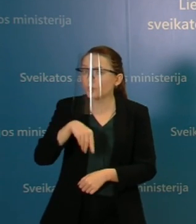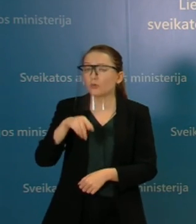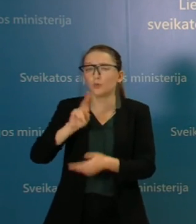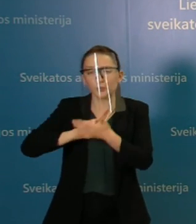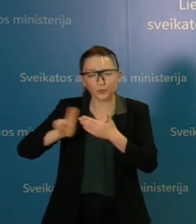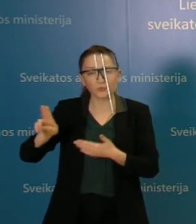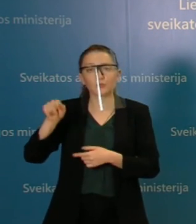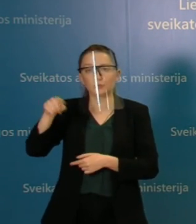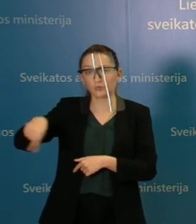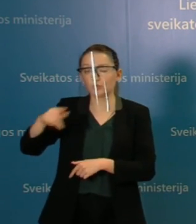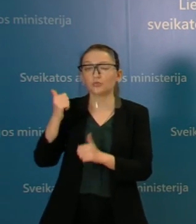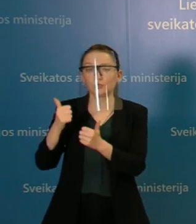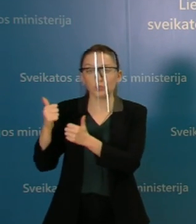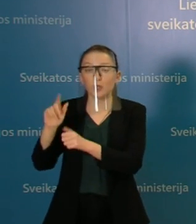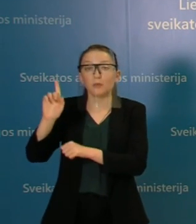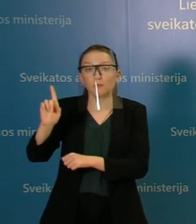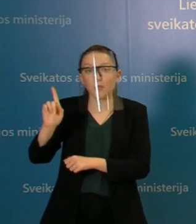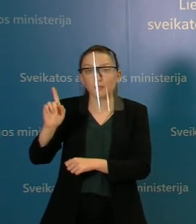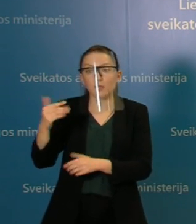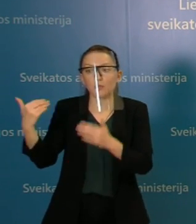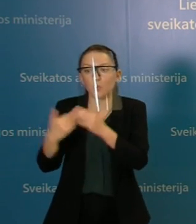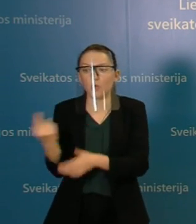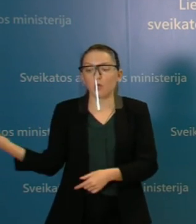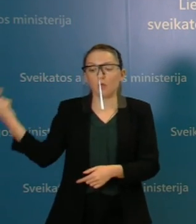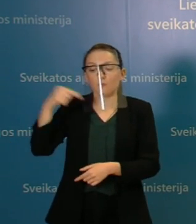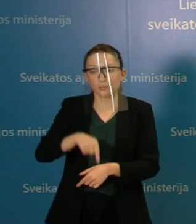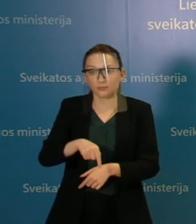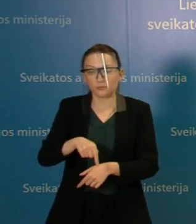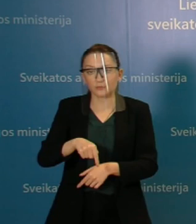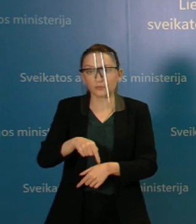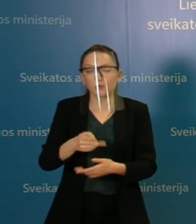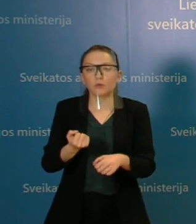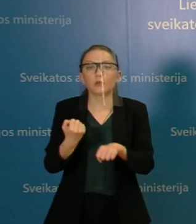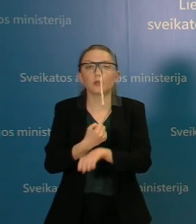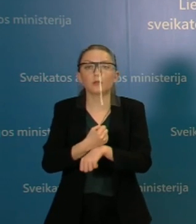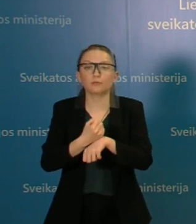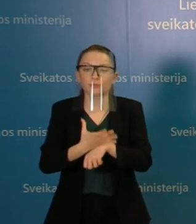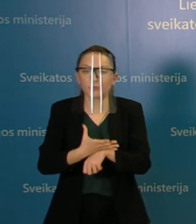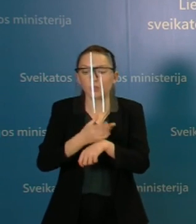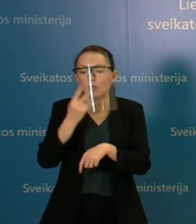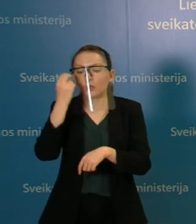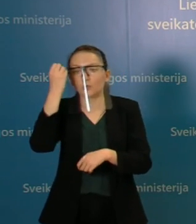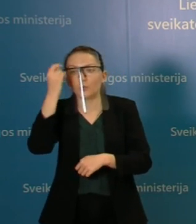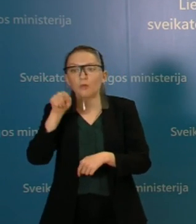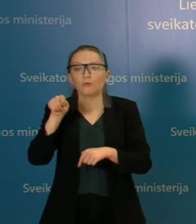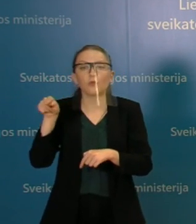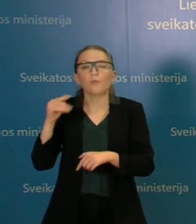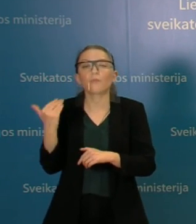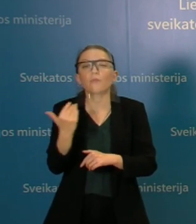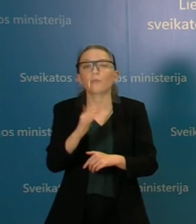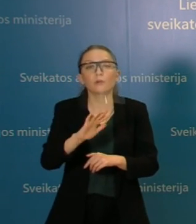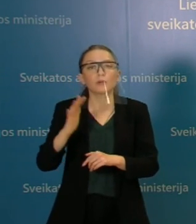profesionalų žmonės. Bet į kiekvieną naują poziciją atėjus, užtrunka laiko suprasti, suprasti